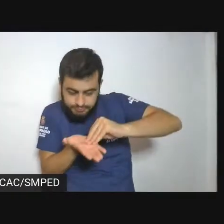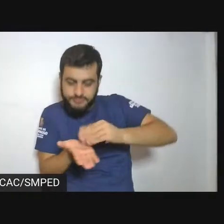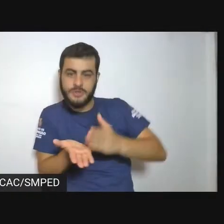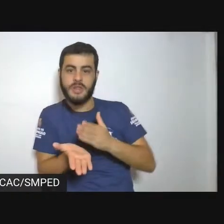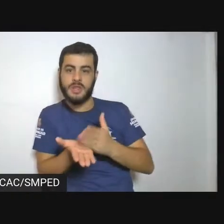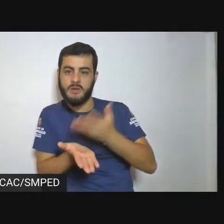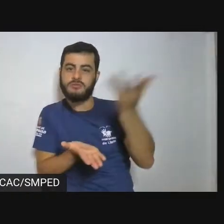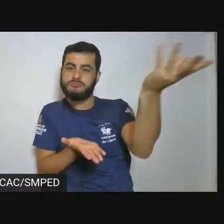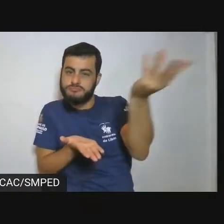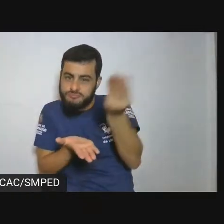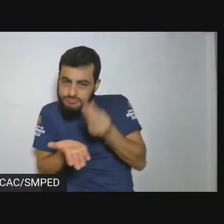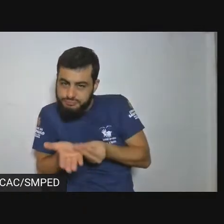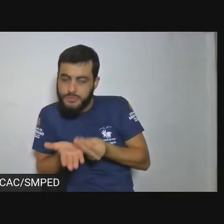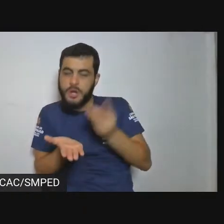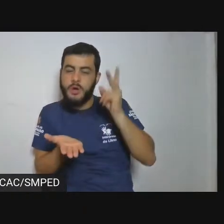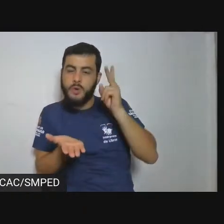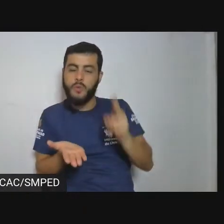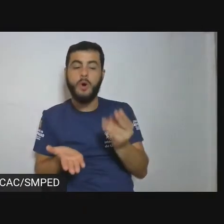praticamente